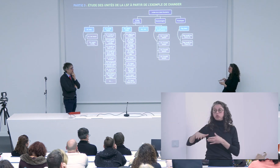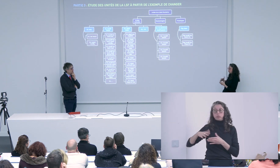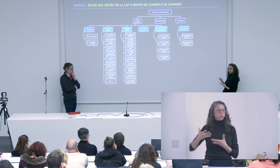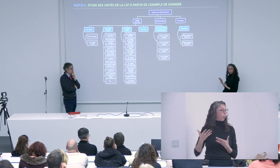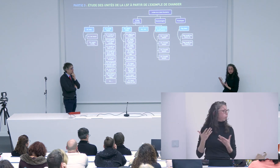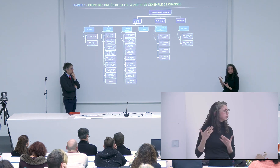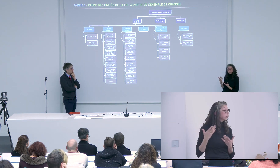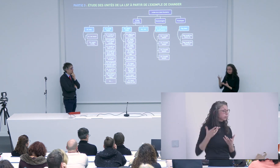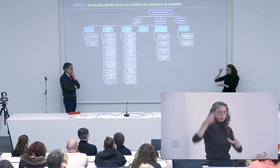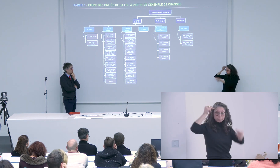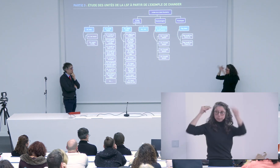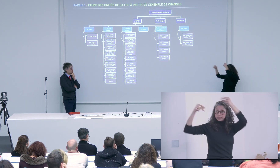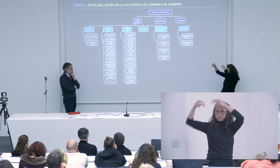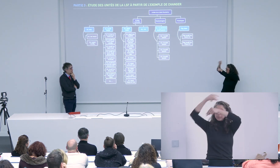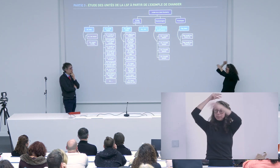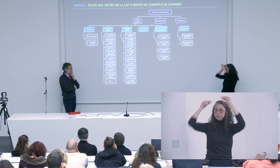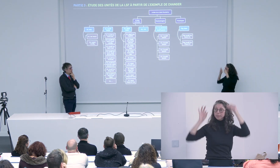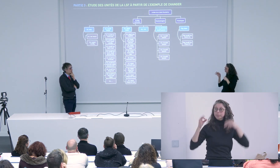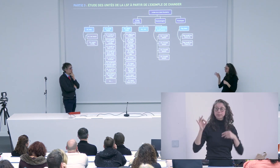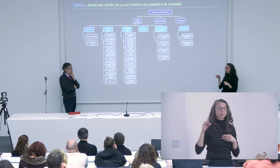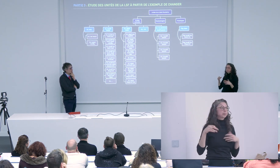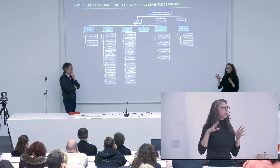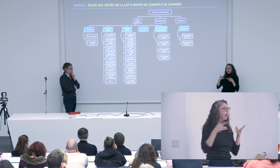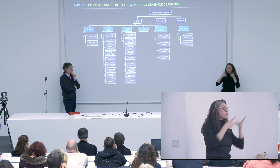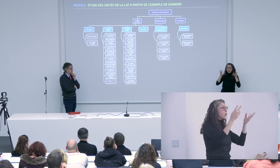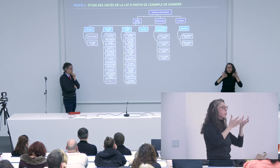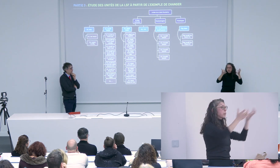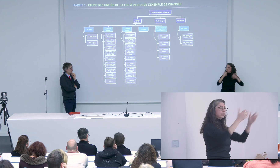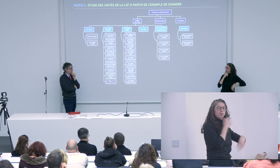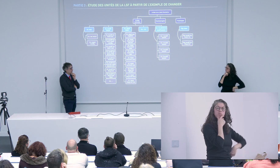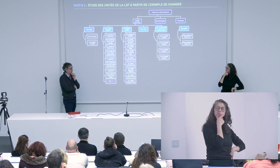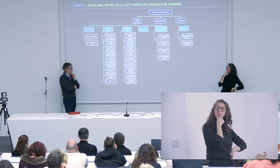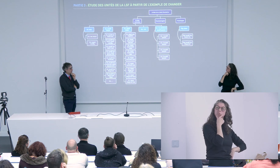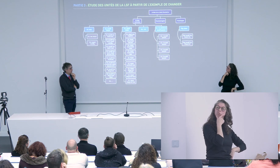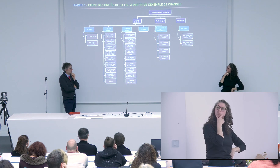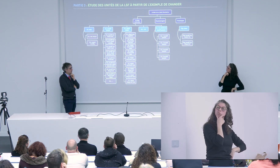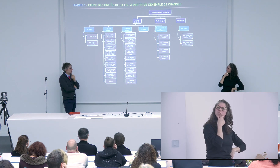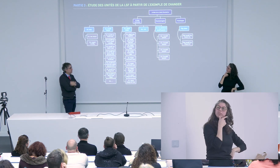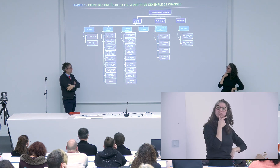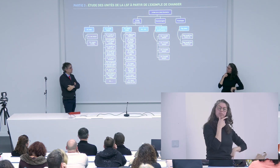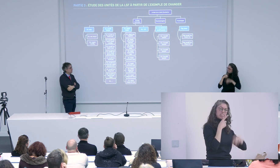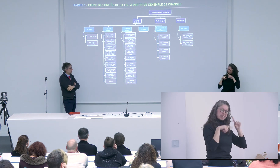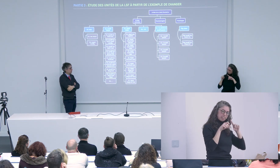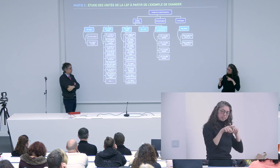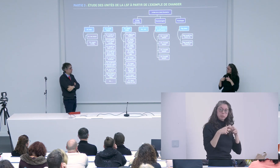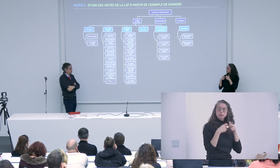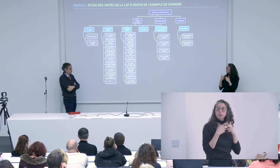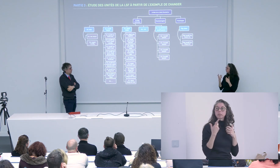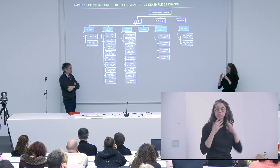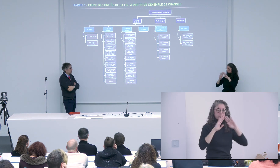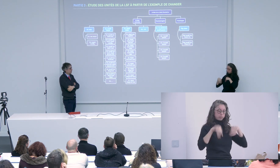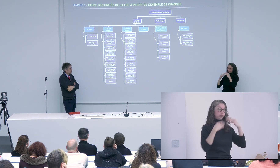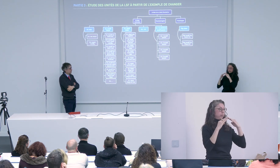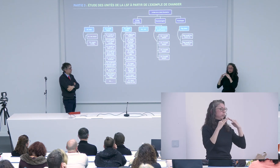groupe d'amis avec lequel j'ai échangé on a pu justement créer différentes formes si je les montre aujourd'hui au public peut-être que ça va